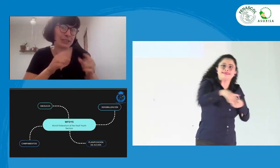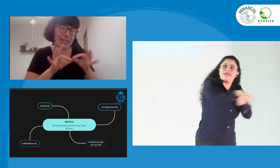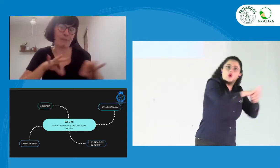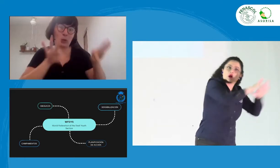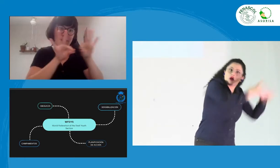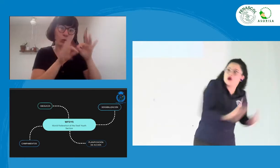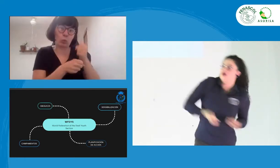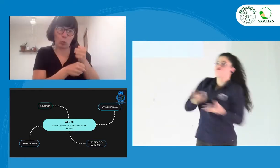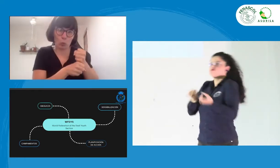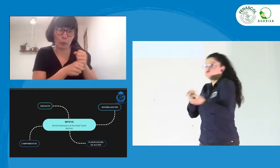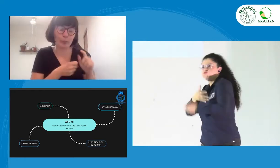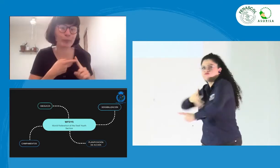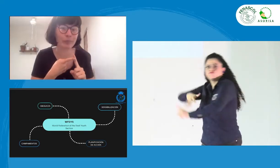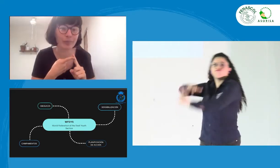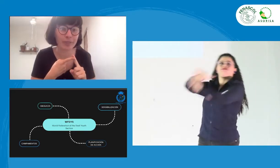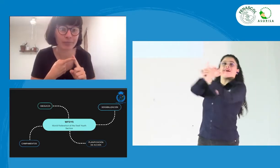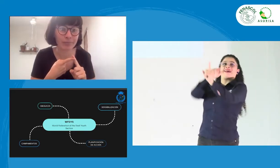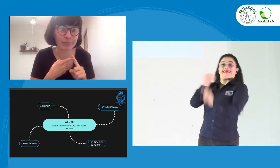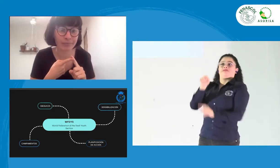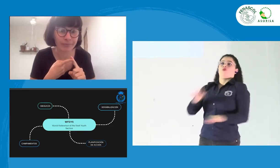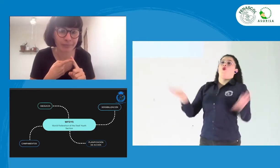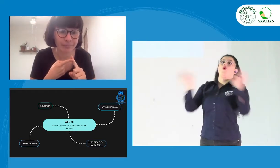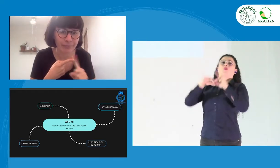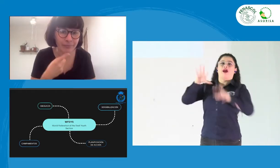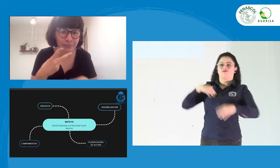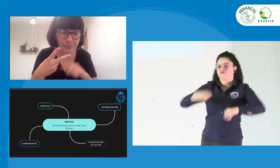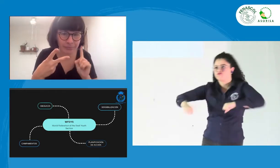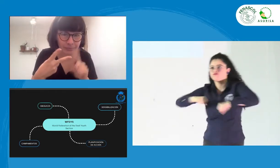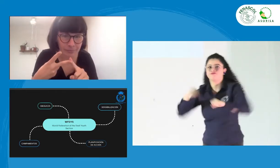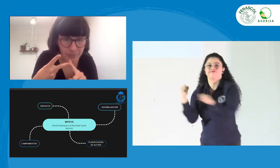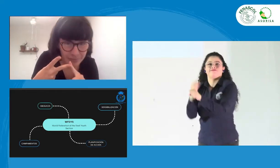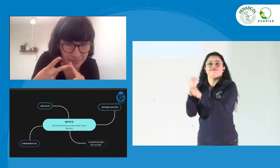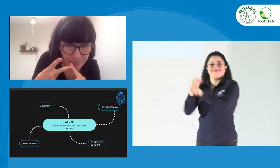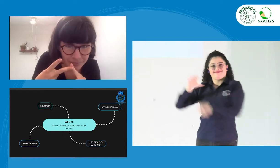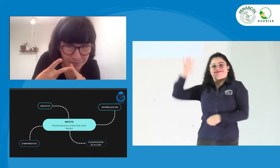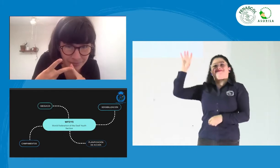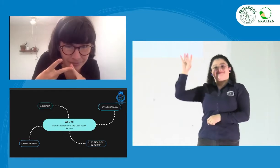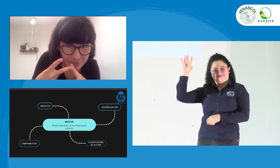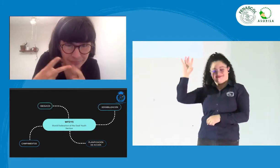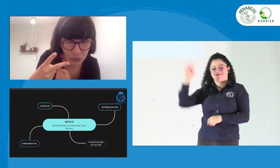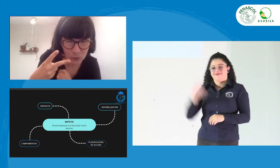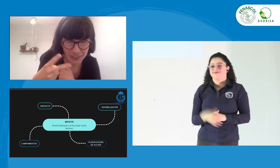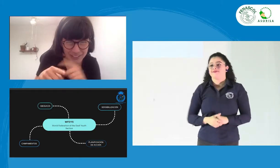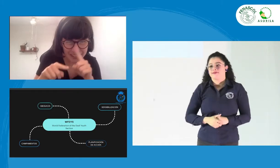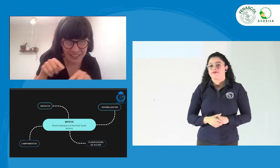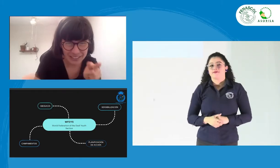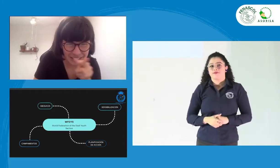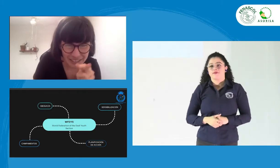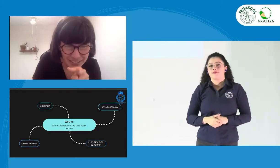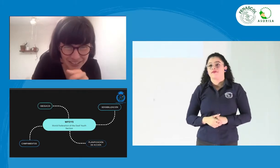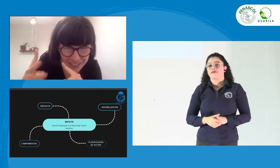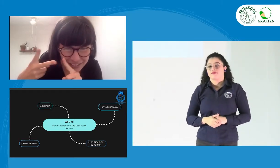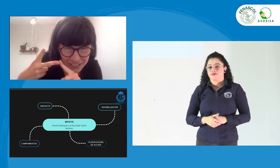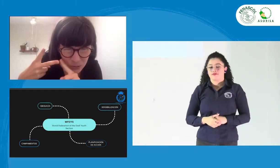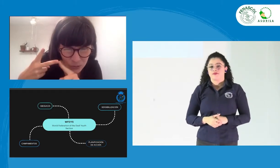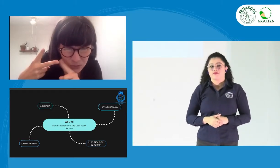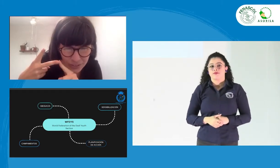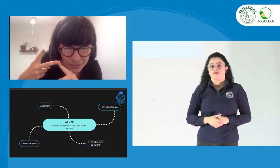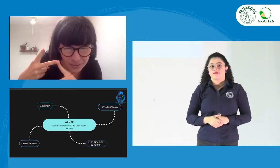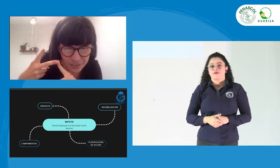Llevamos la bandera, el nombre de las personas sordas, haciendo ese trabajo de incidencia o de abogacía con ellos. Casi no se